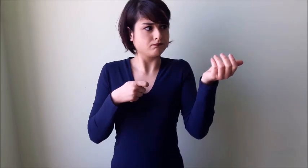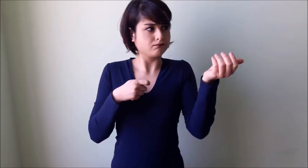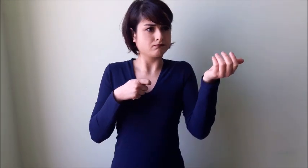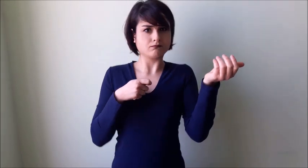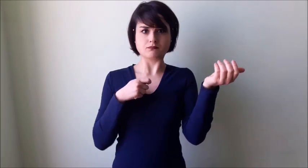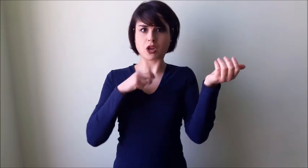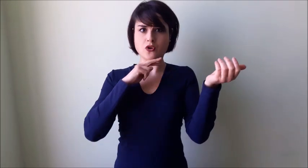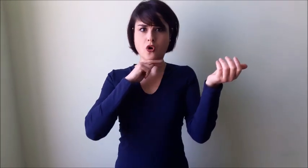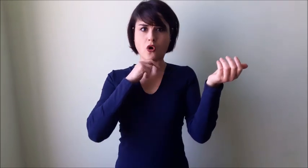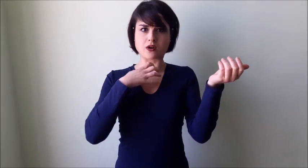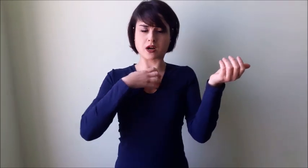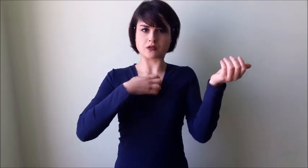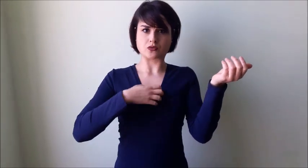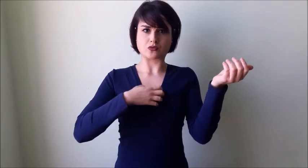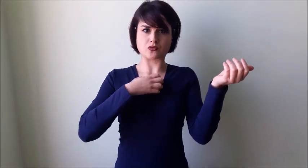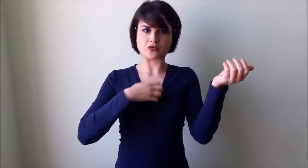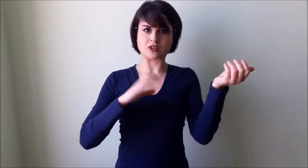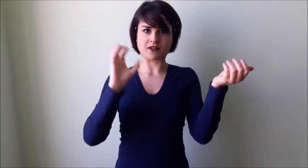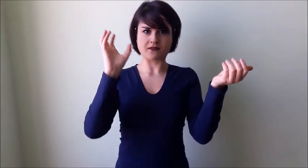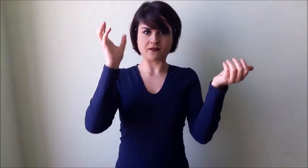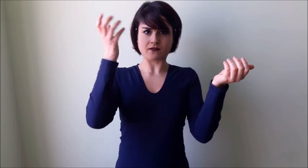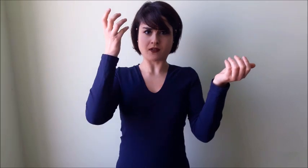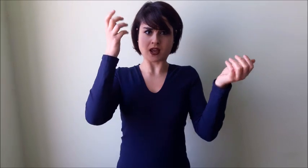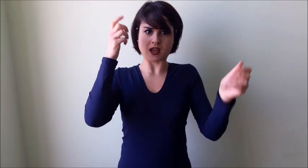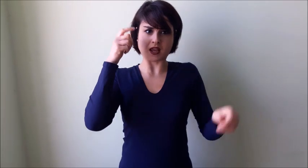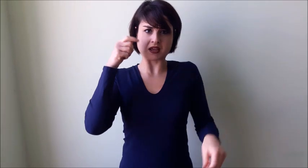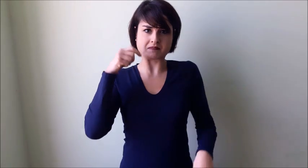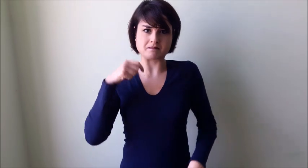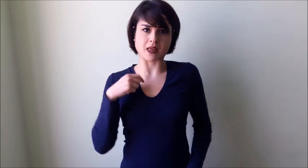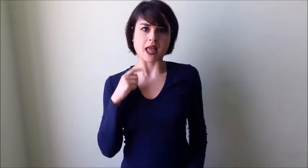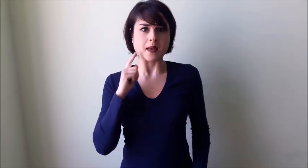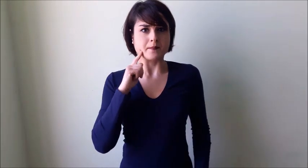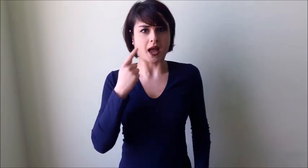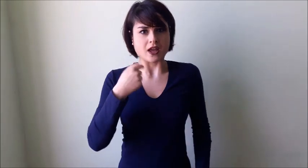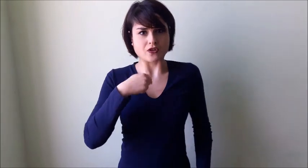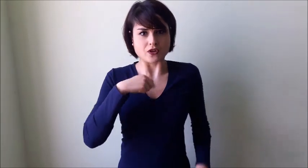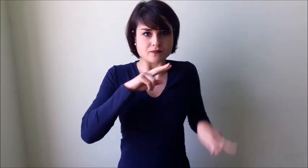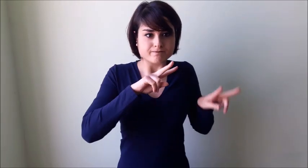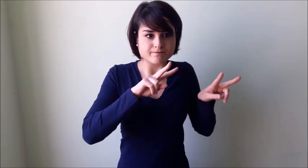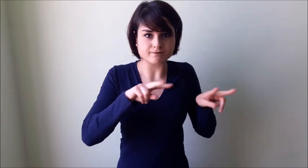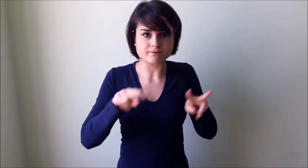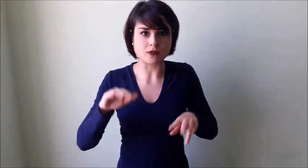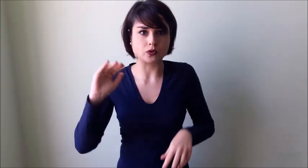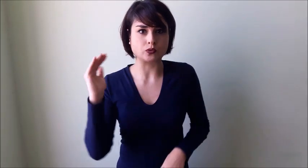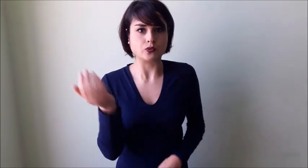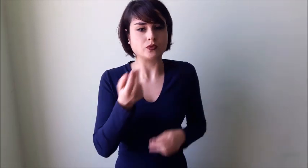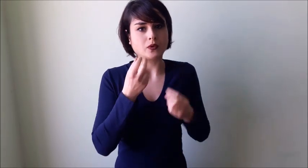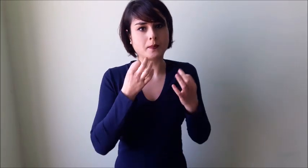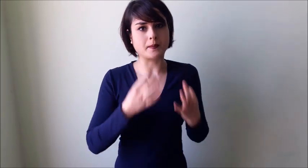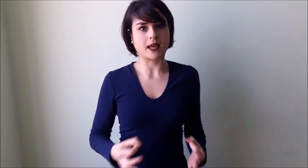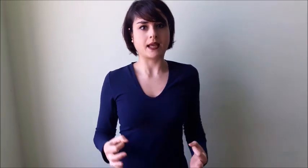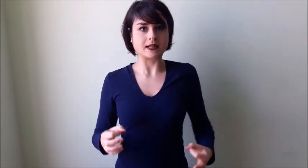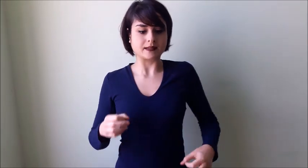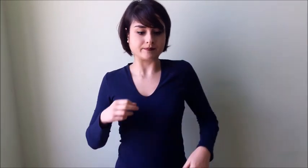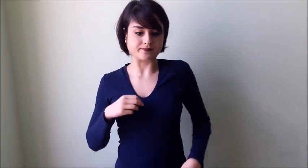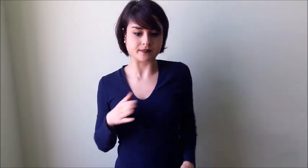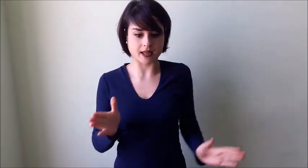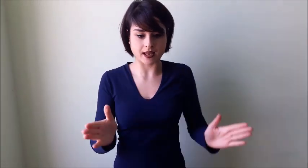Come russa la nonna! Meglio controllare che sia tutto a posto. Entrò nella